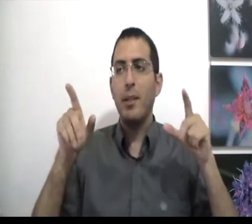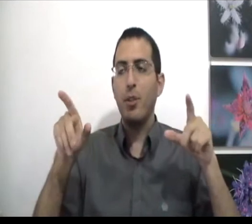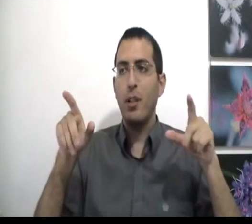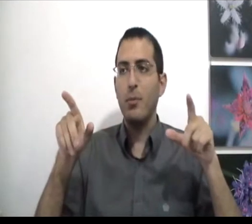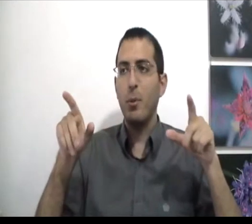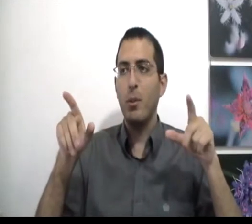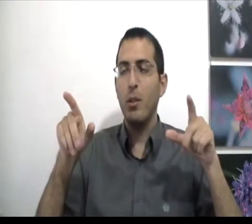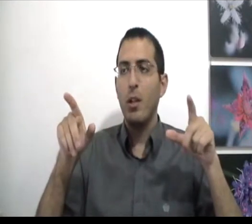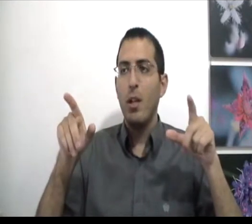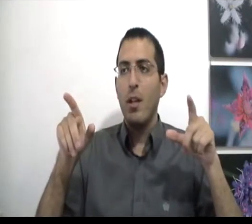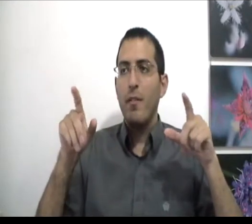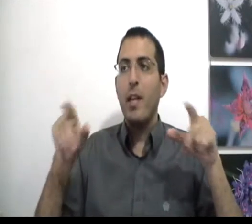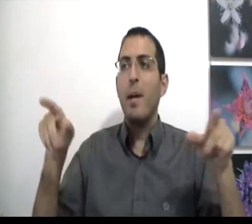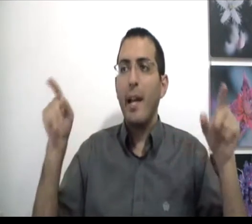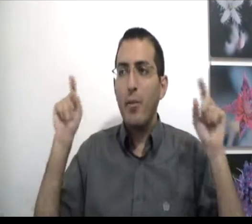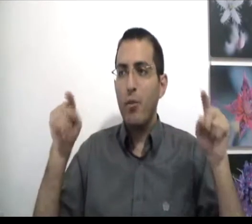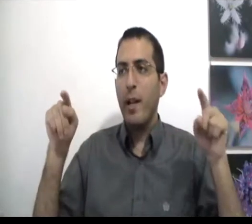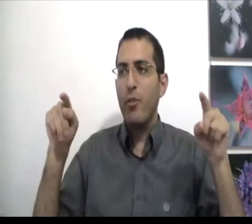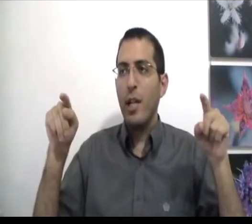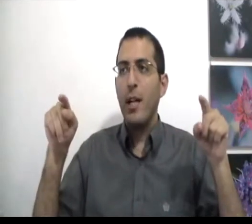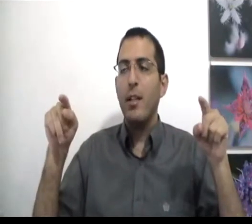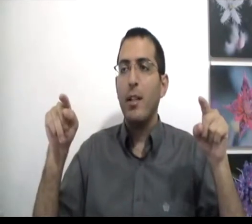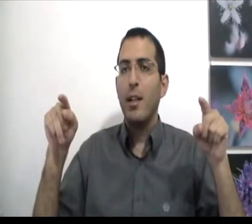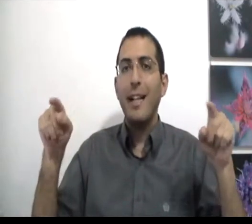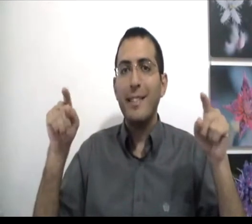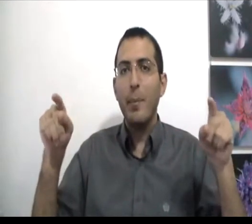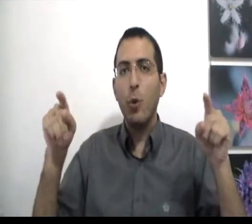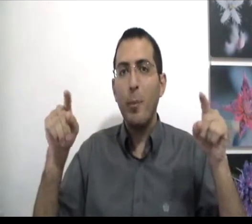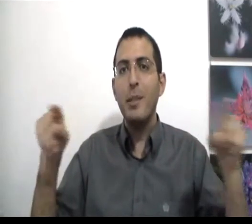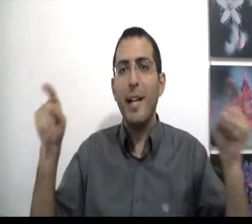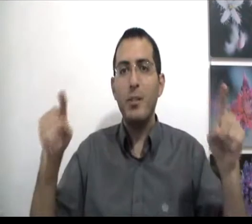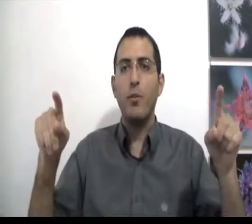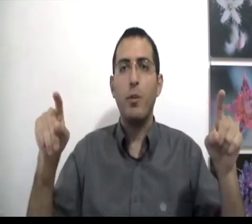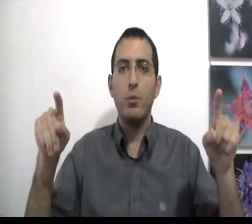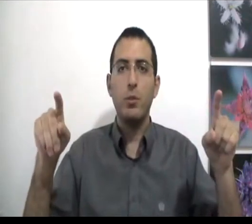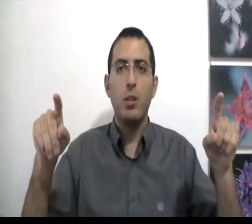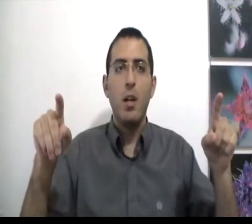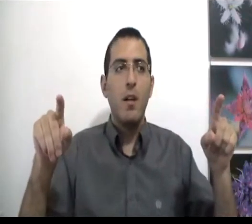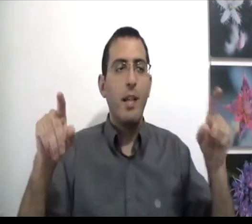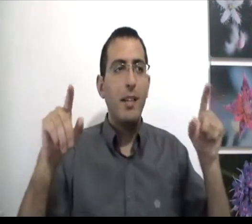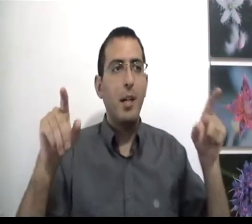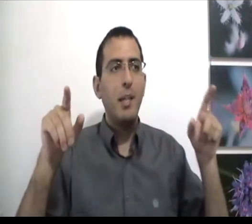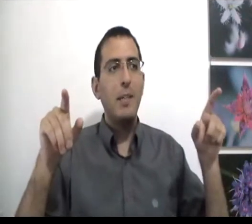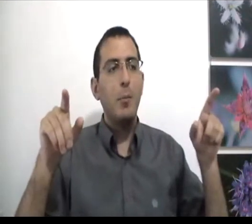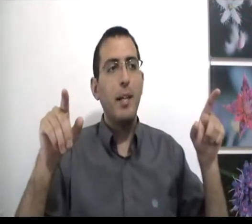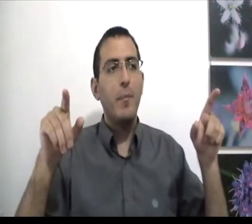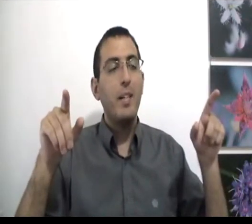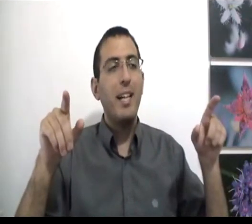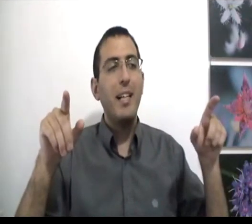תמשיך לסבול ואם אין תשובה לשאלה אז תהיה בטוח בזה באין סוף אחוז וכאשר בן אדם אומר אין